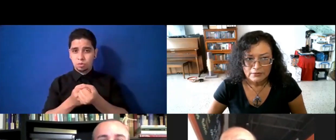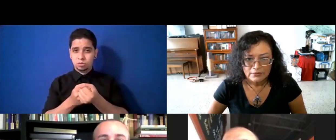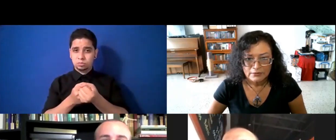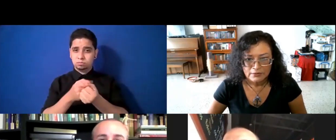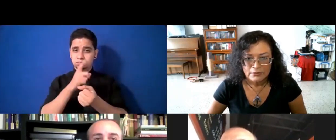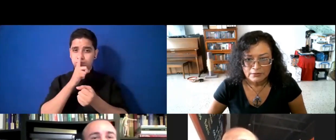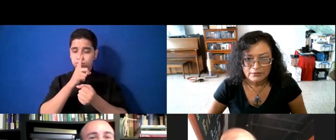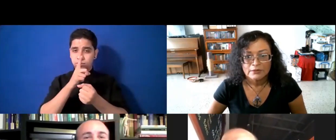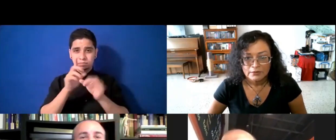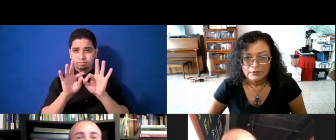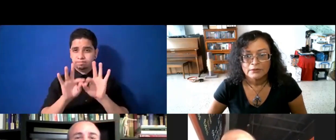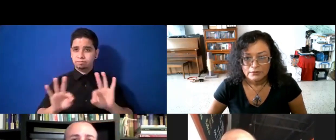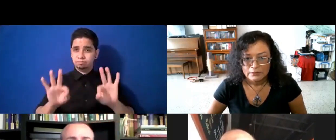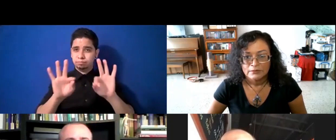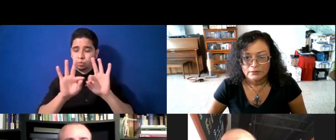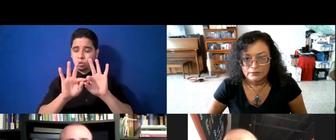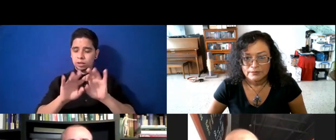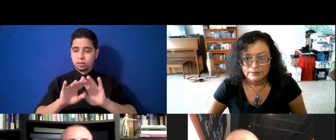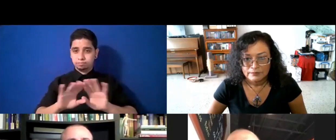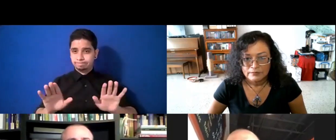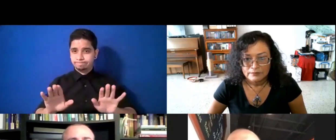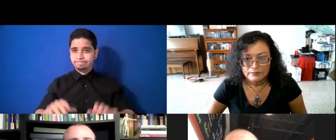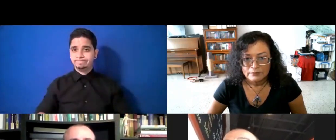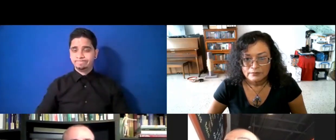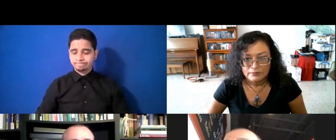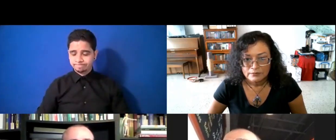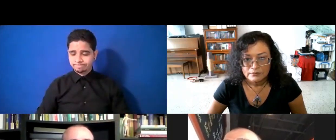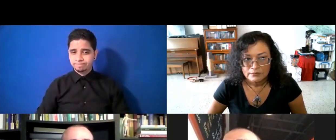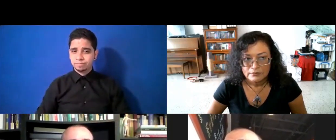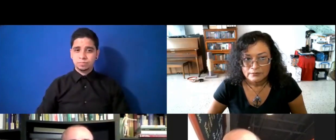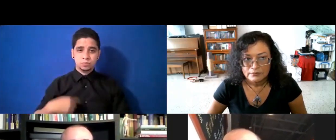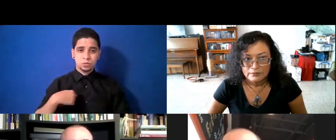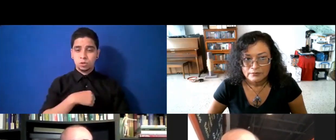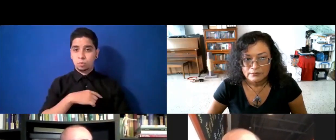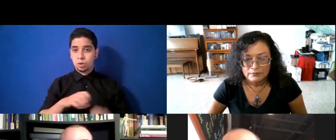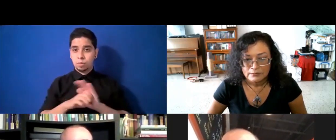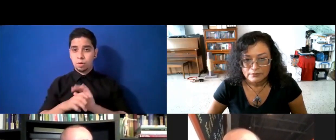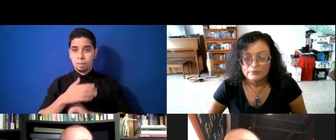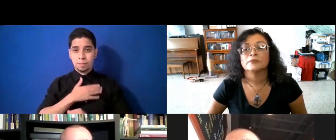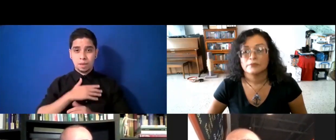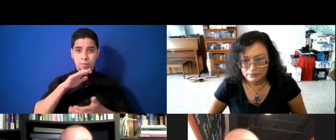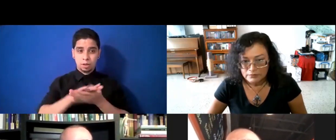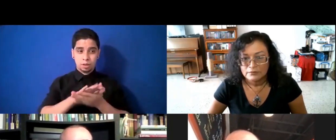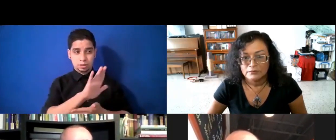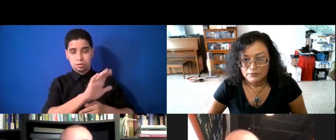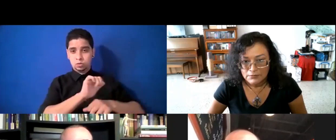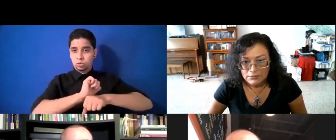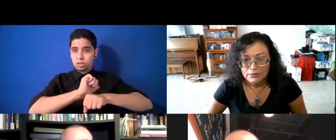indispensable, este, nosotros, en contundio, eso, mi esposa tiene su trabajo, ella tiene su trabajo, es